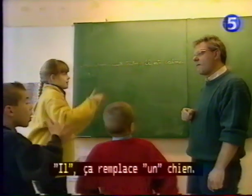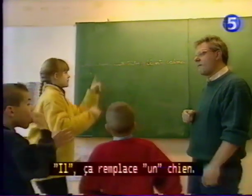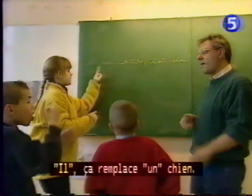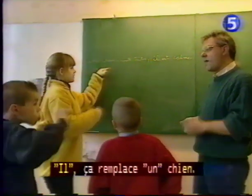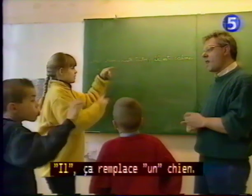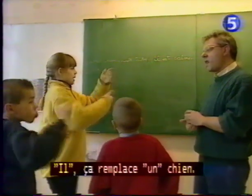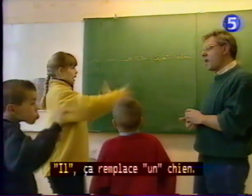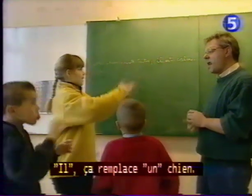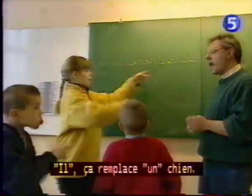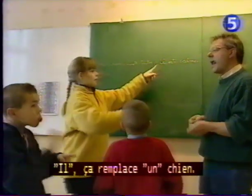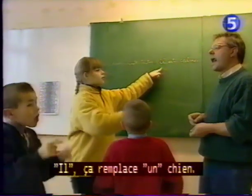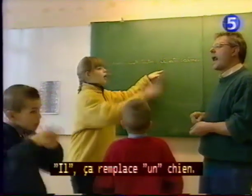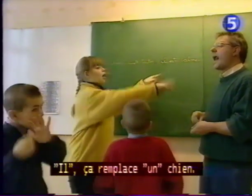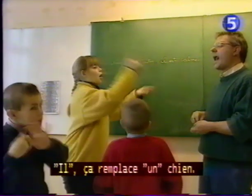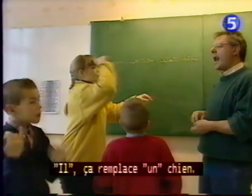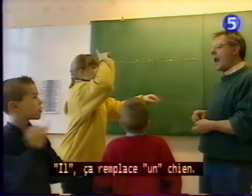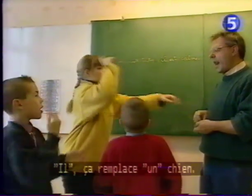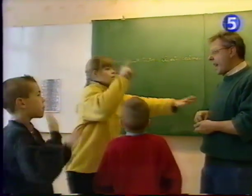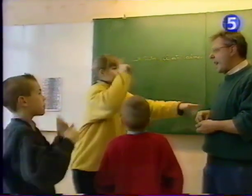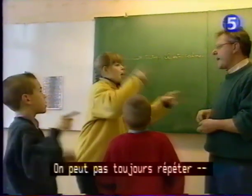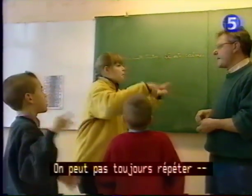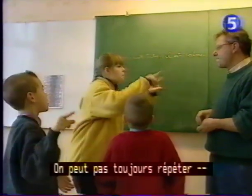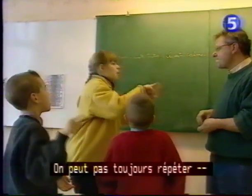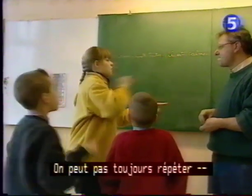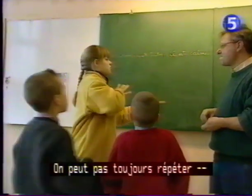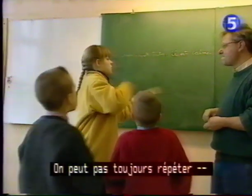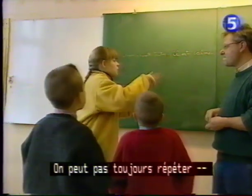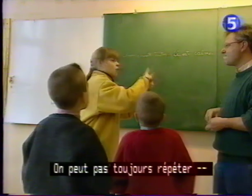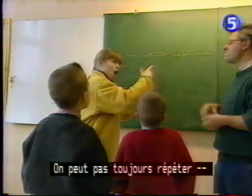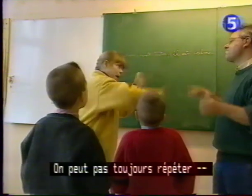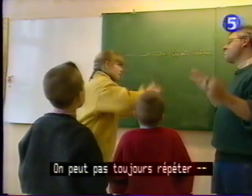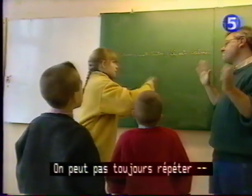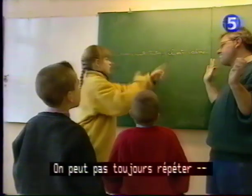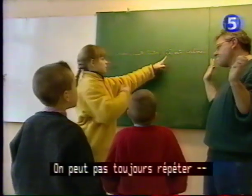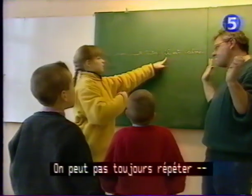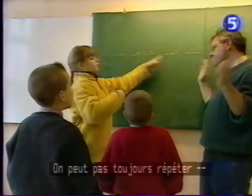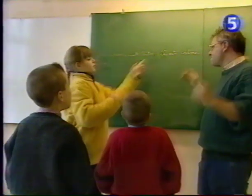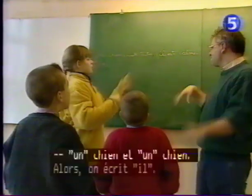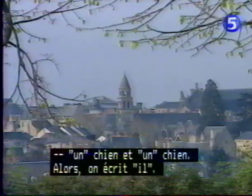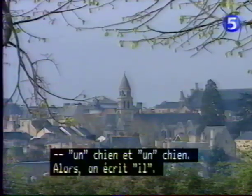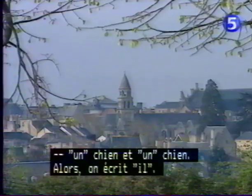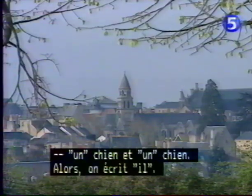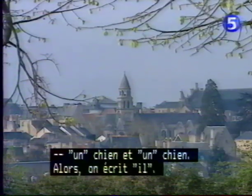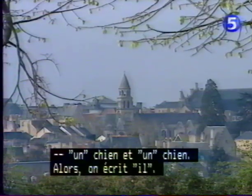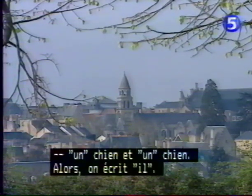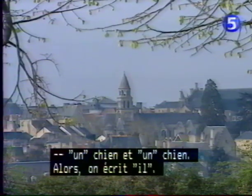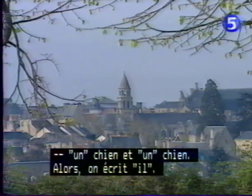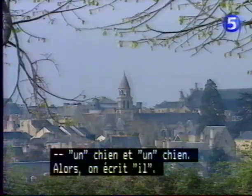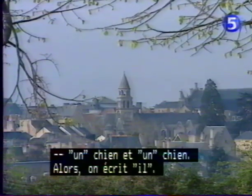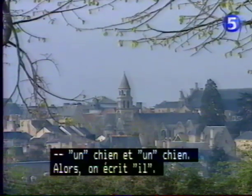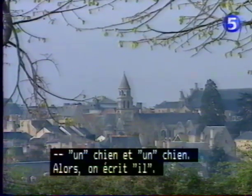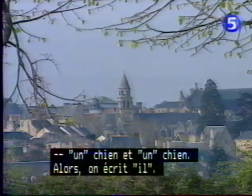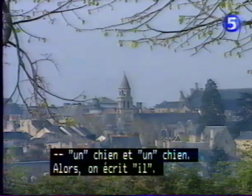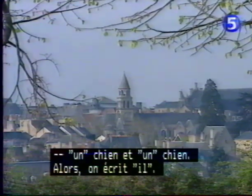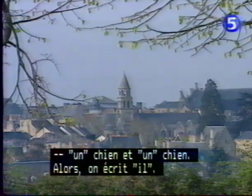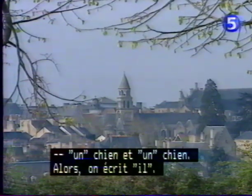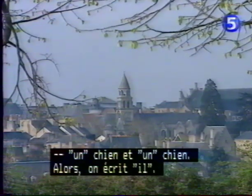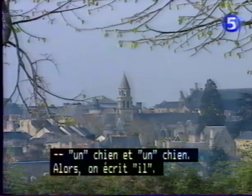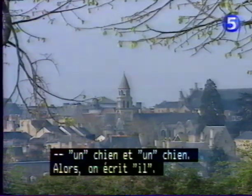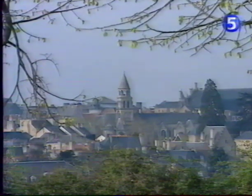Il, c'est un blin, c'est un chien. On ne peut pas toujours répéter un chien et un chien. Alors, on écrit « il ».